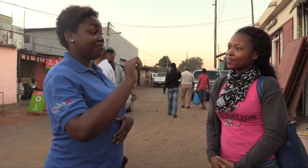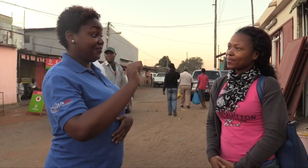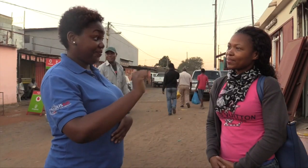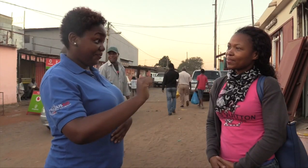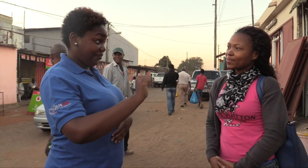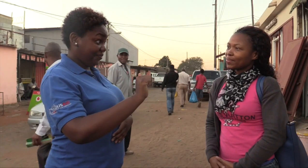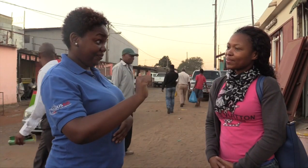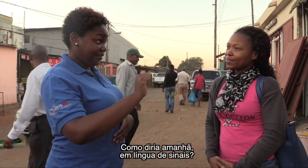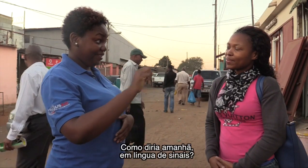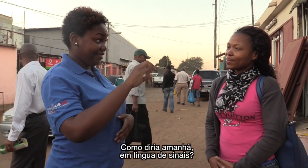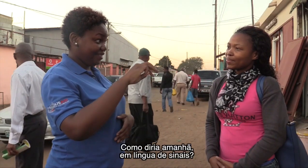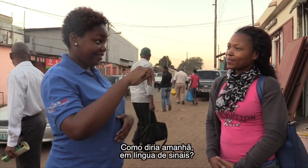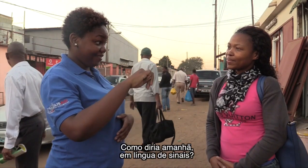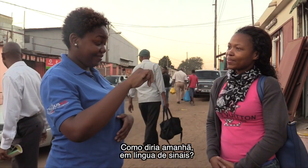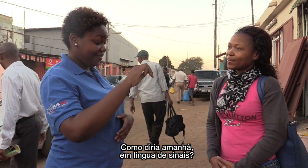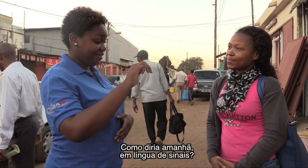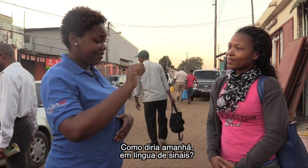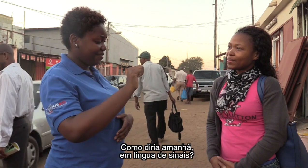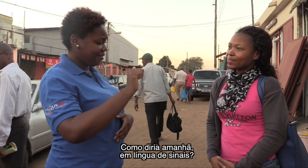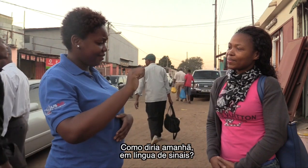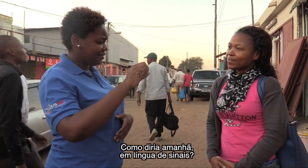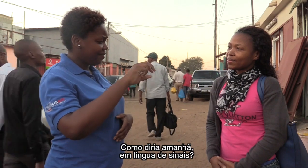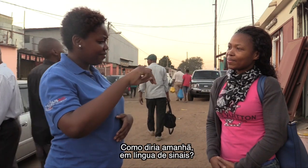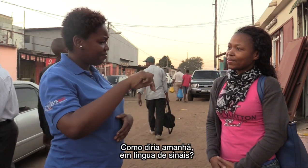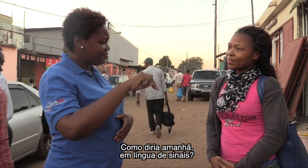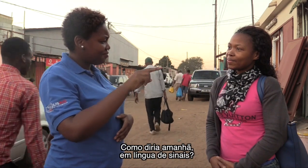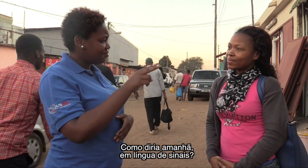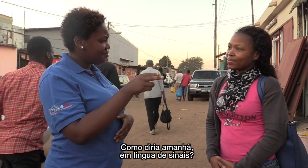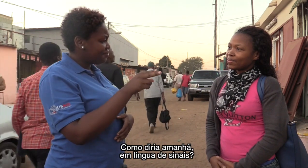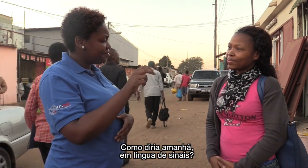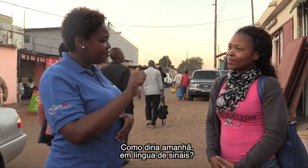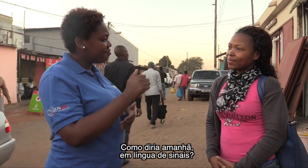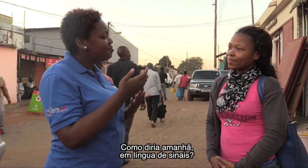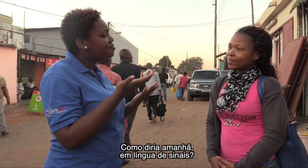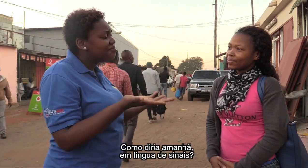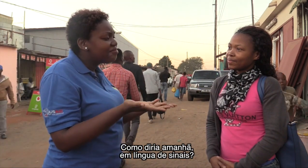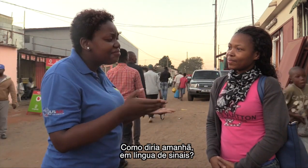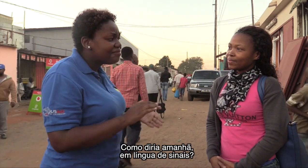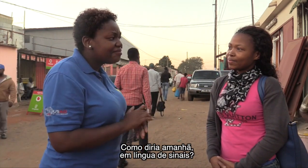como diria amanhã em língua de sinais moçambicana